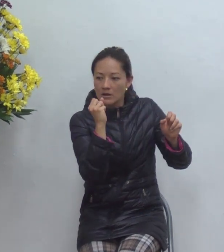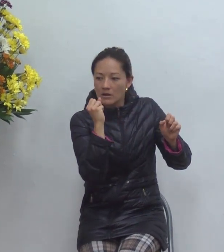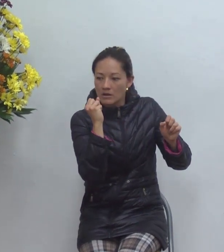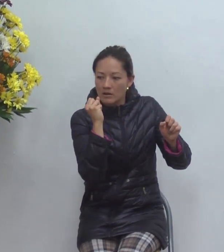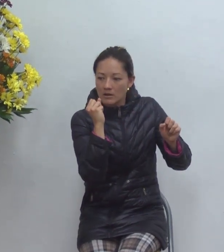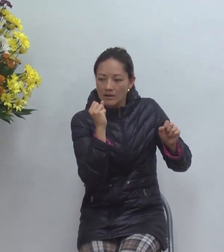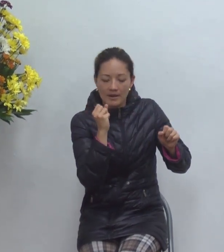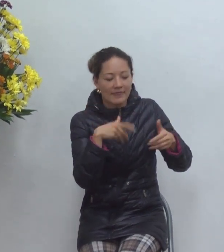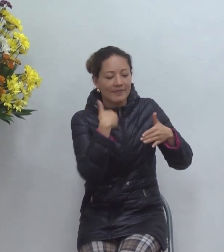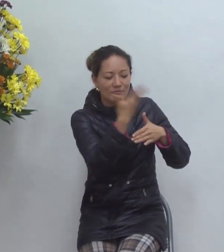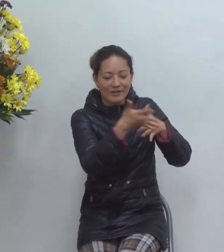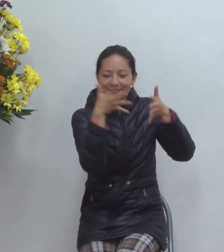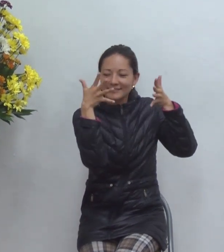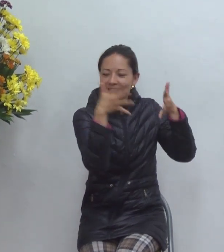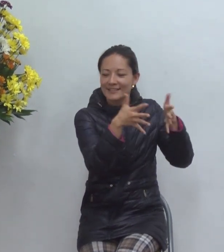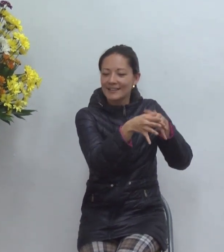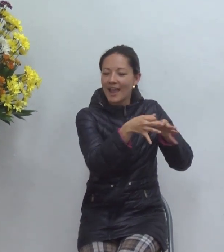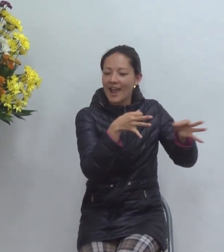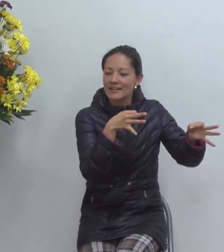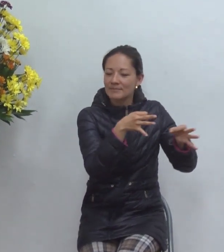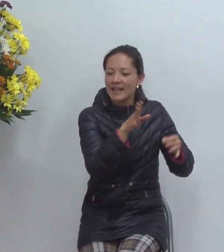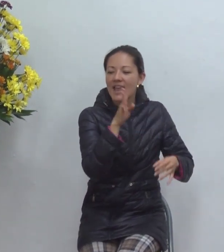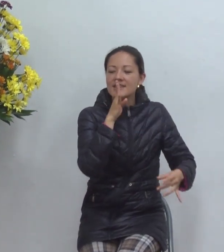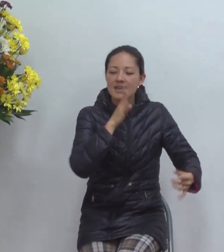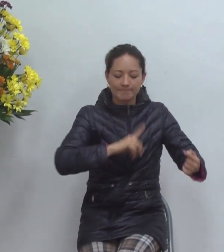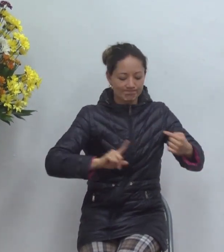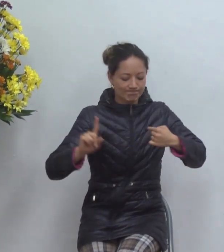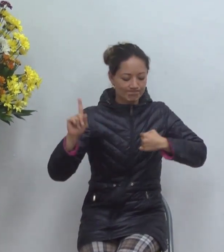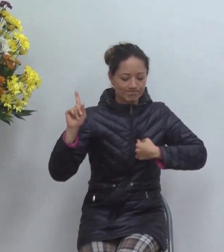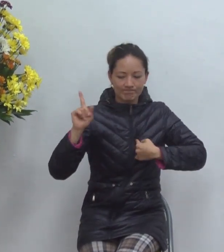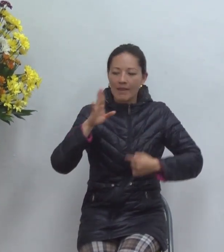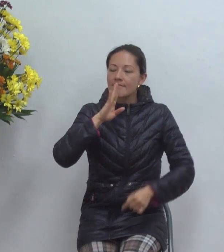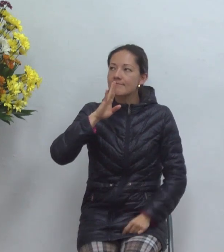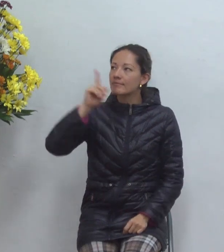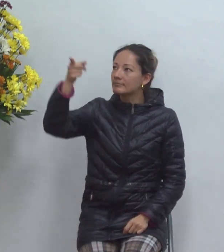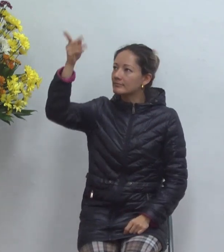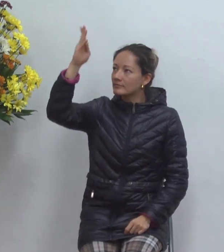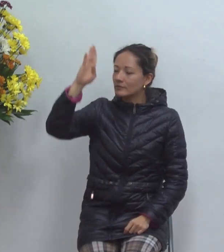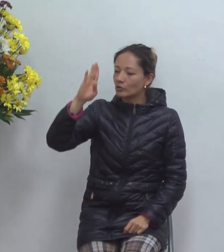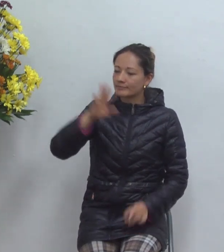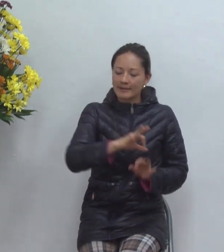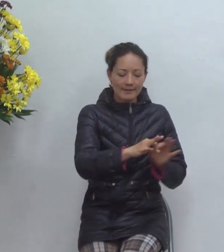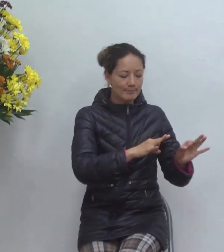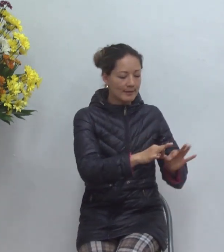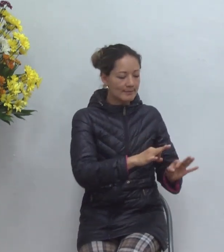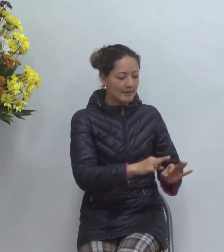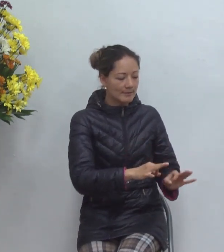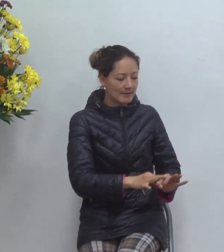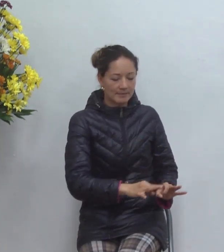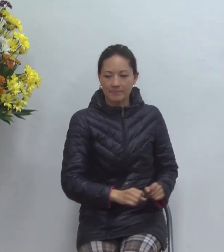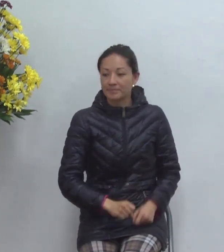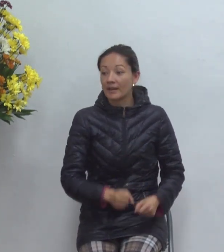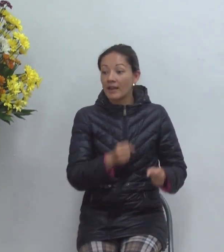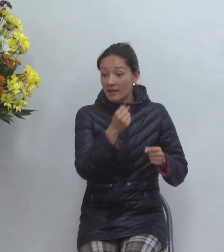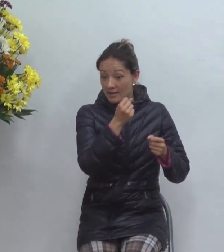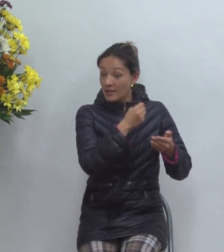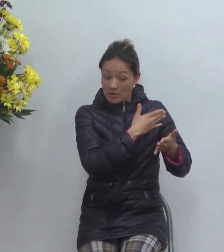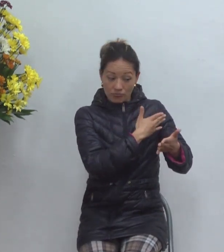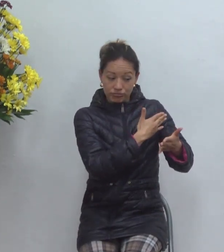da una enseñanza acerca de quién es él quién es el padre después de todas esas 12 capítulos de esa de